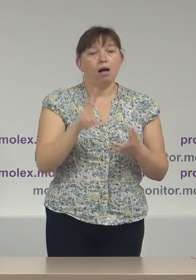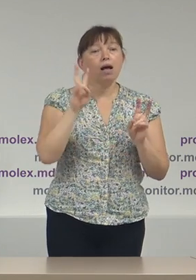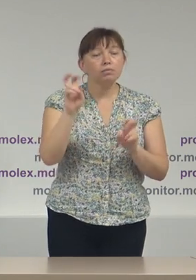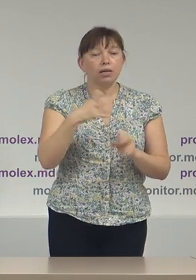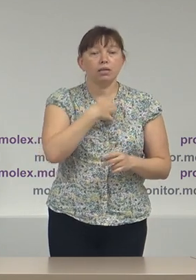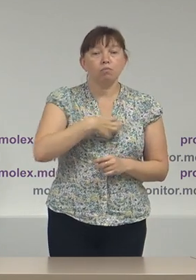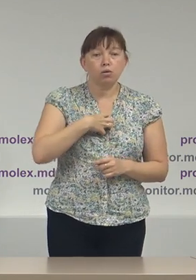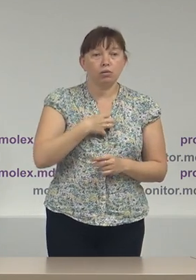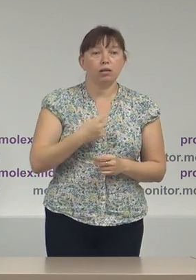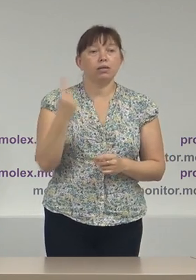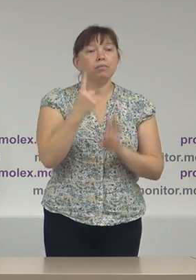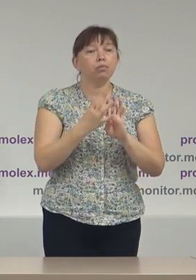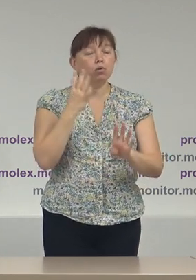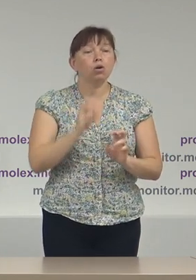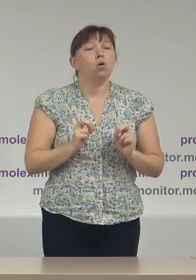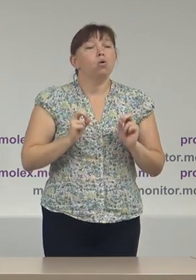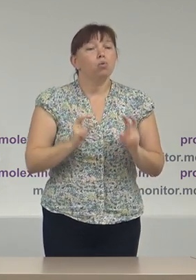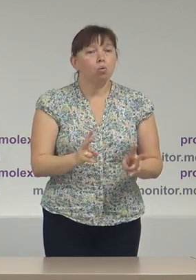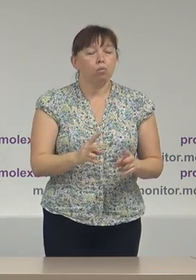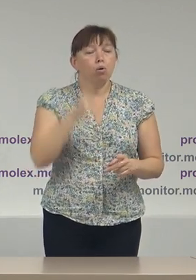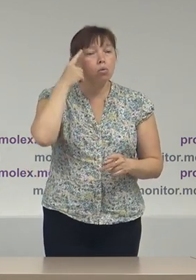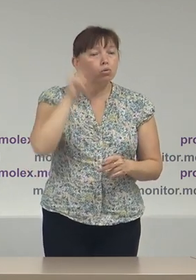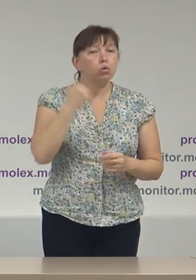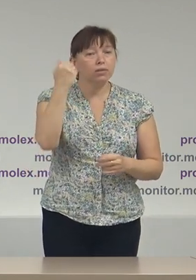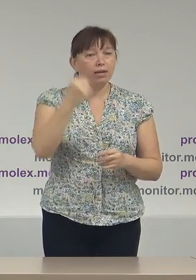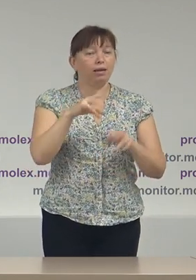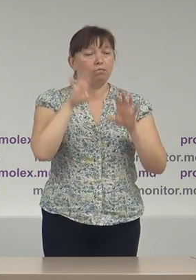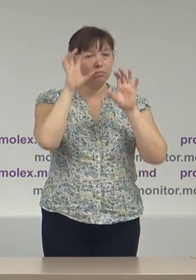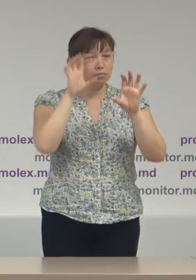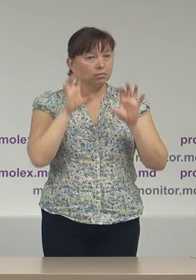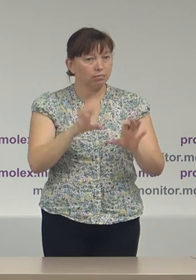importante, în primul rând, cum cunosc ei prevederele